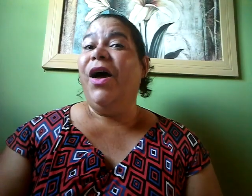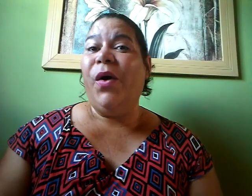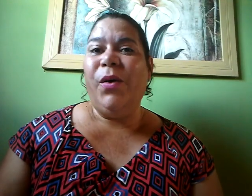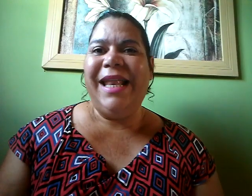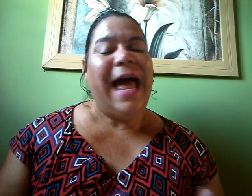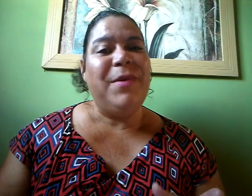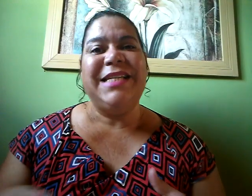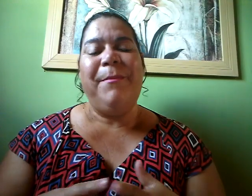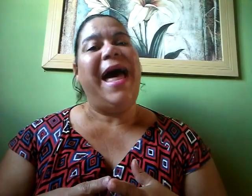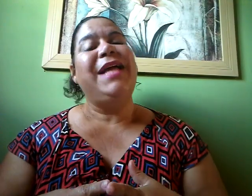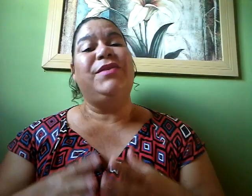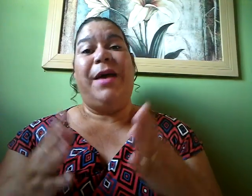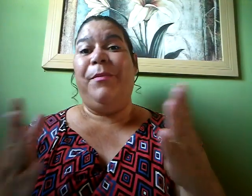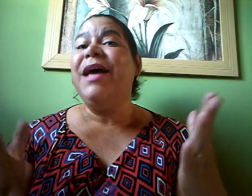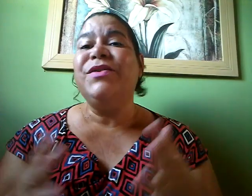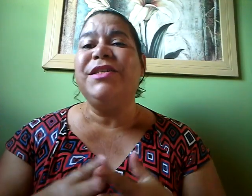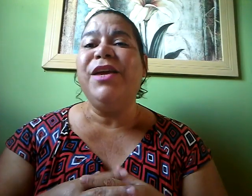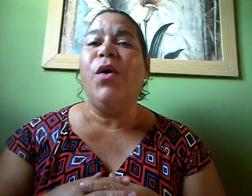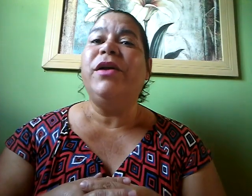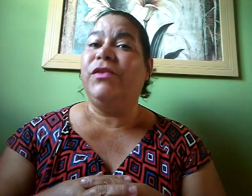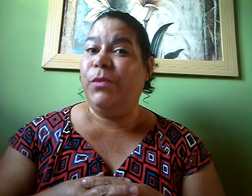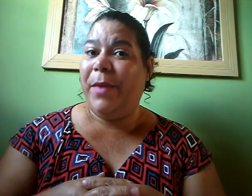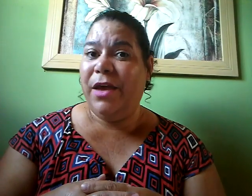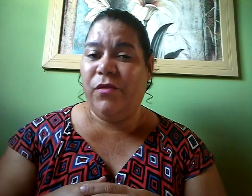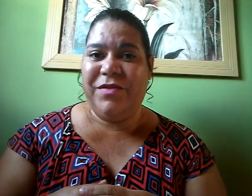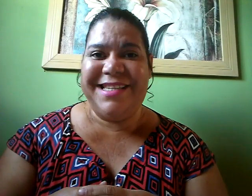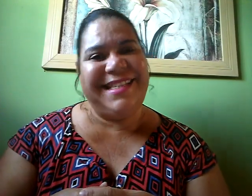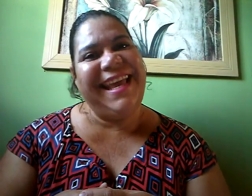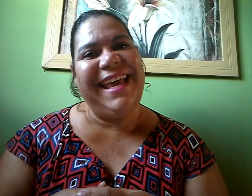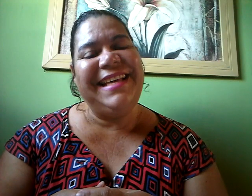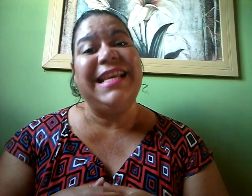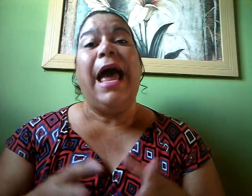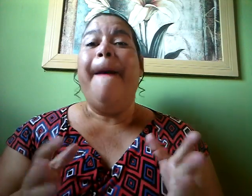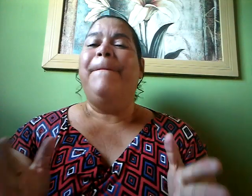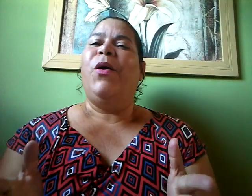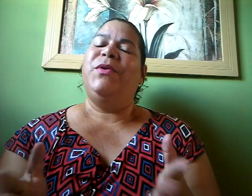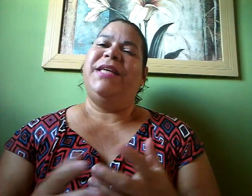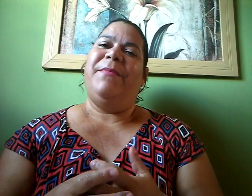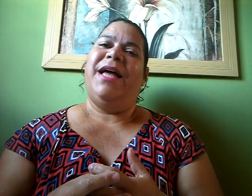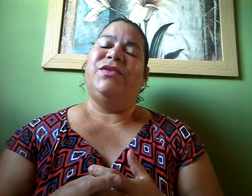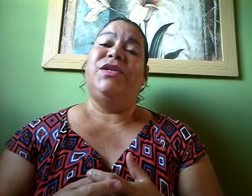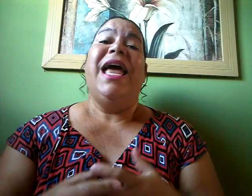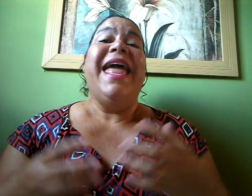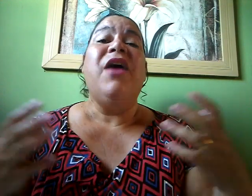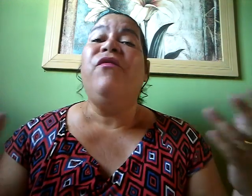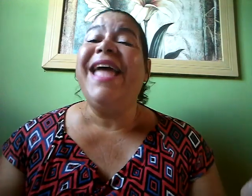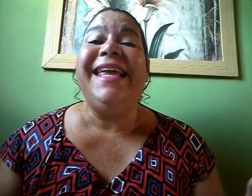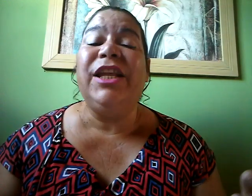Olá meus amados, a paz do Senhor, tudo bem com vocês? Bom meus amados, eu vim aqui